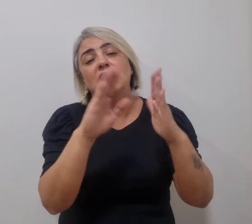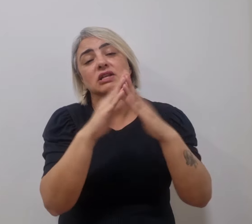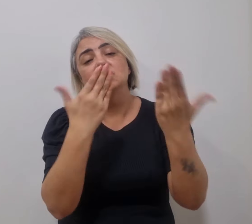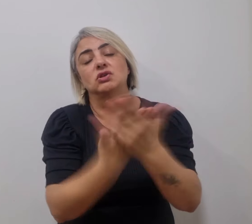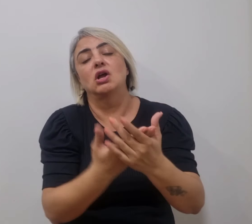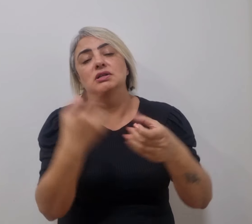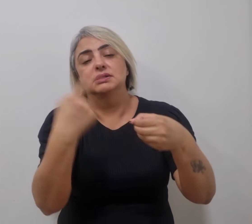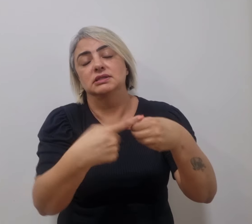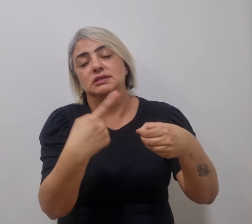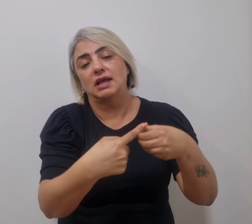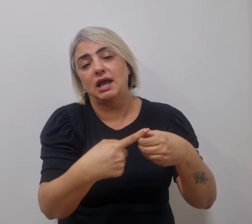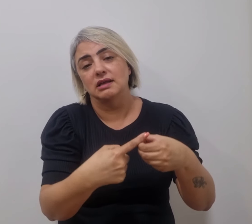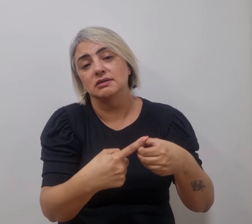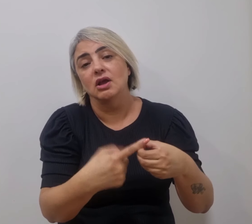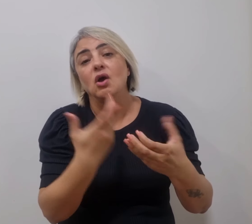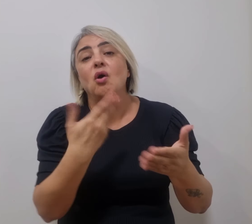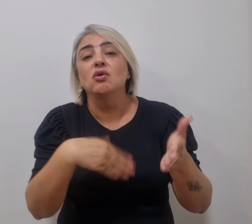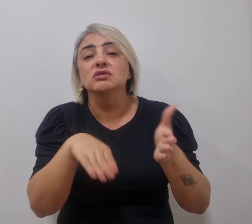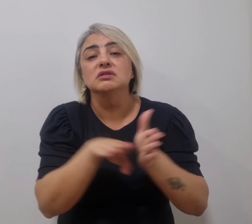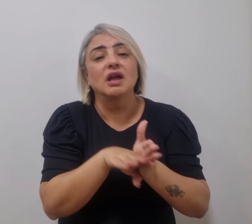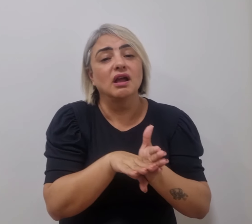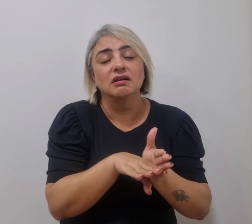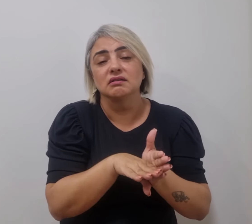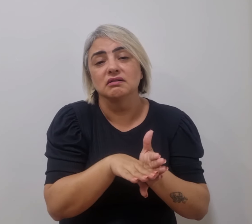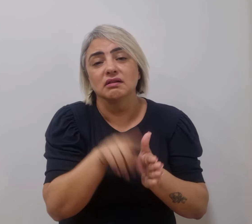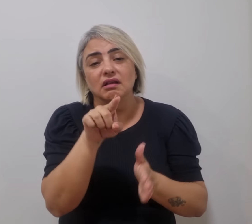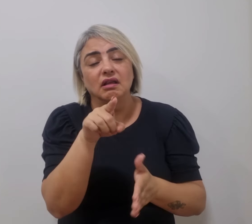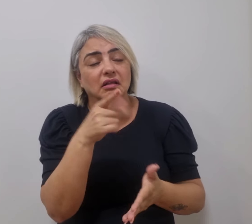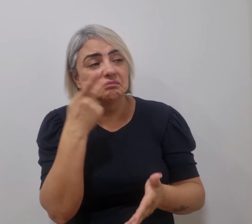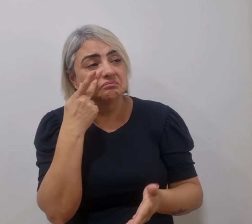Ou, quando vão, não vêem sua realidade lá.